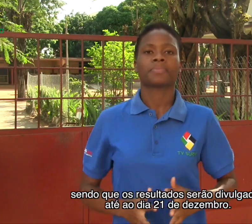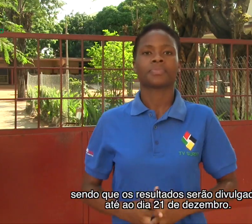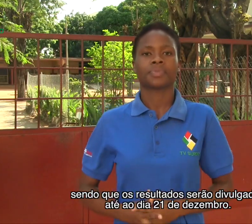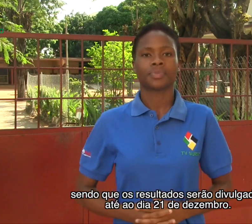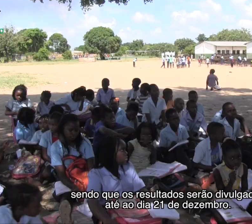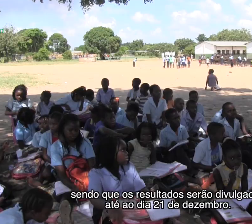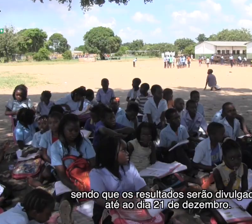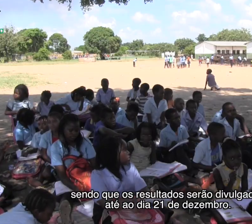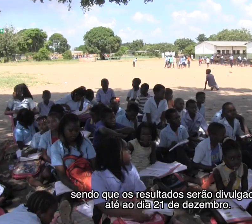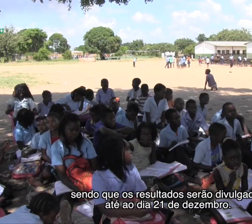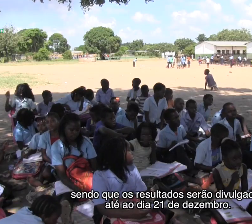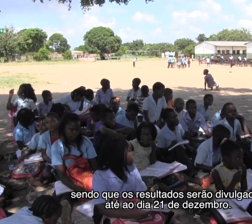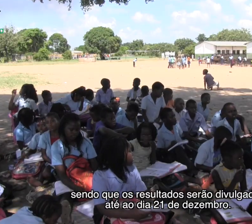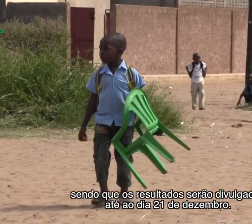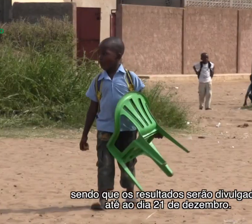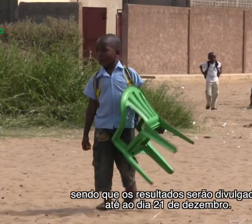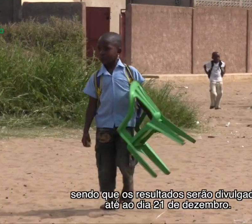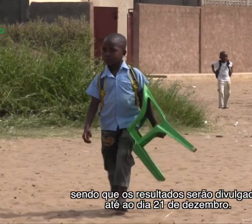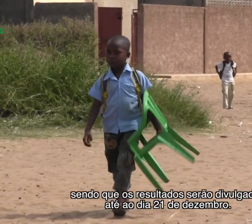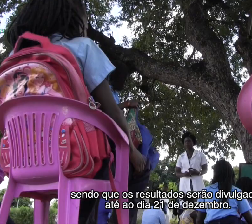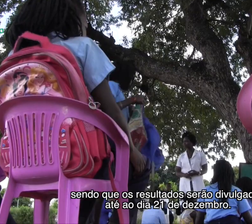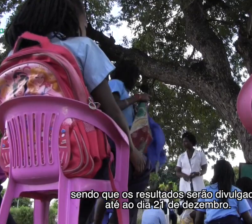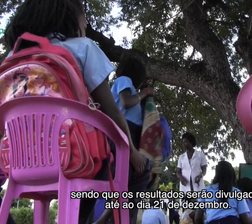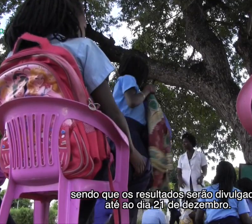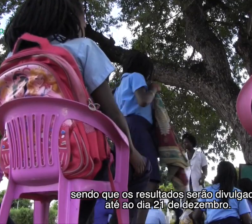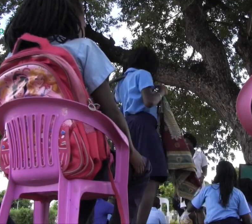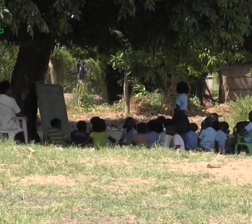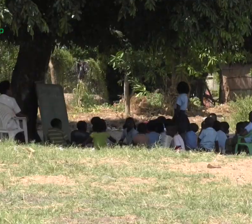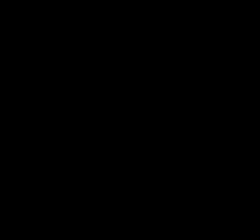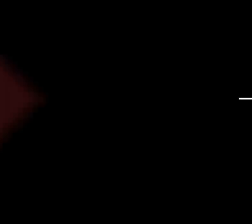resultados serão divulgados até o dia 21 de dezembro.